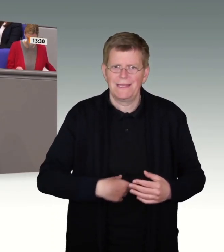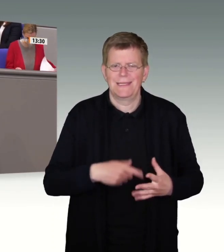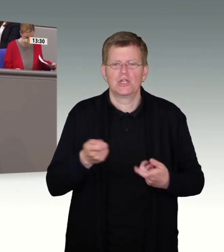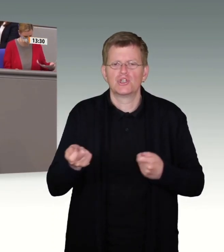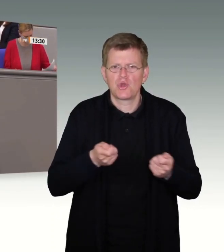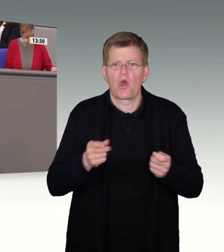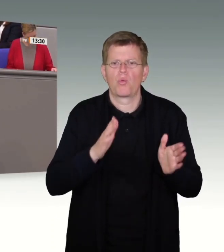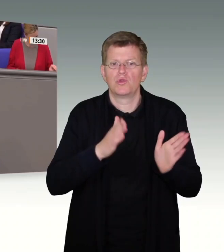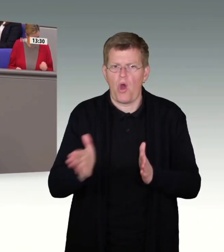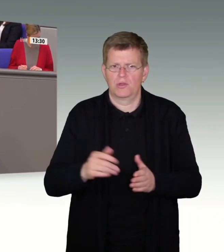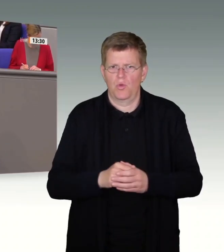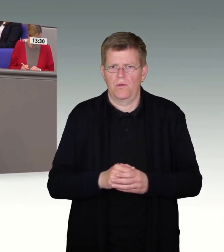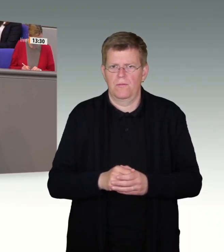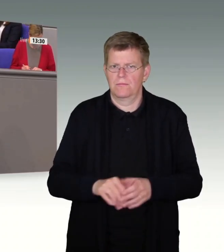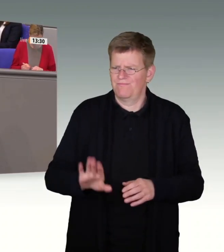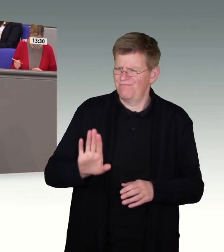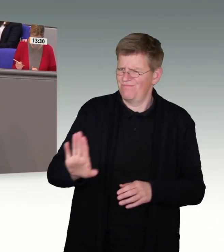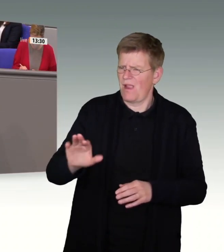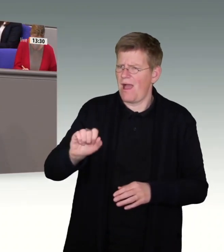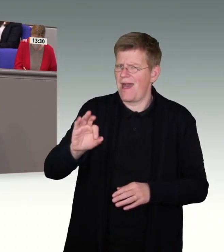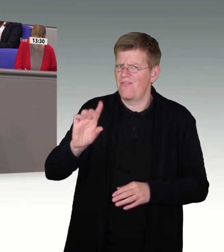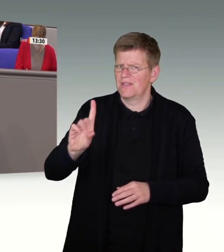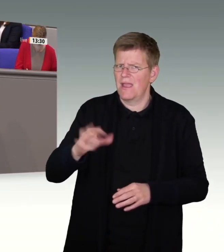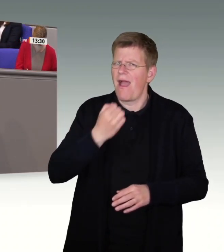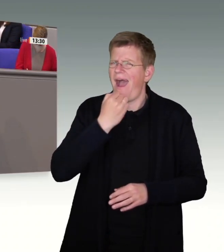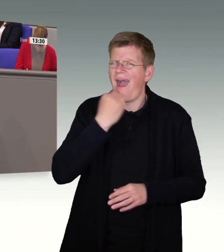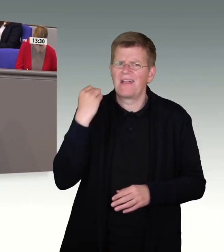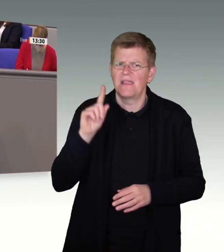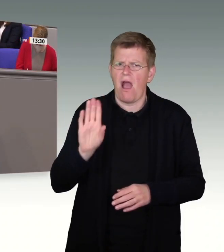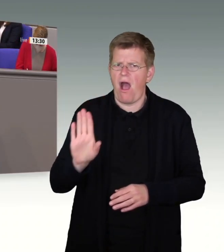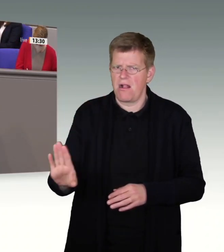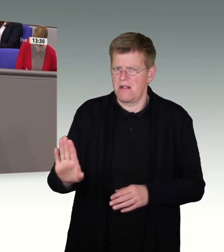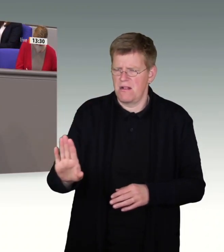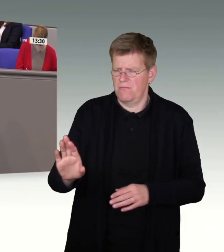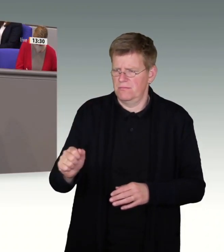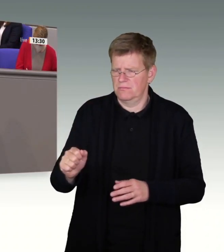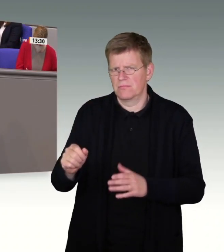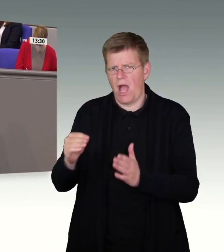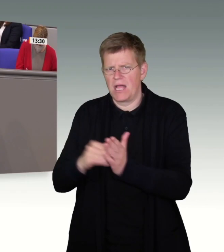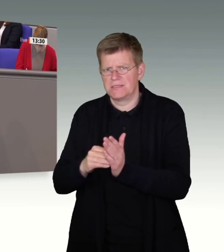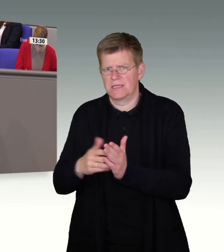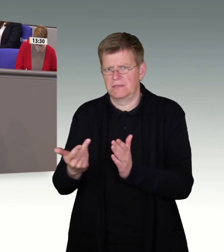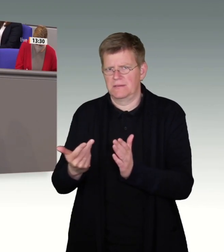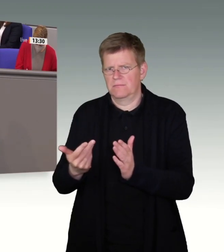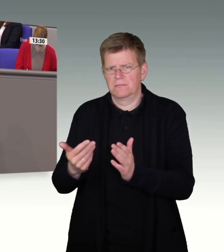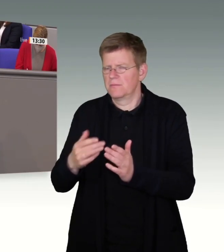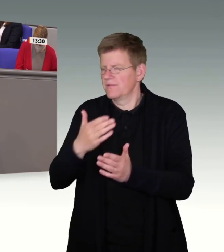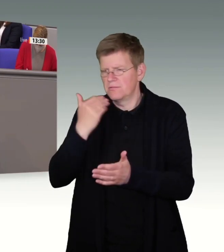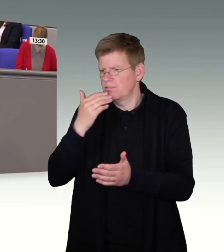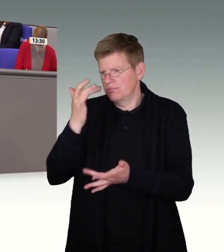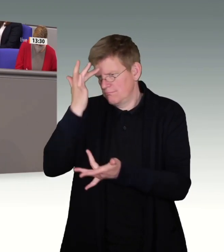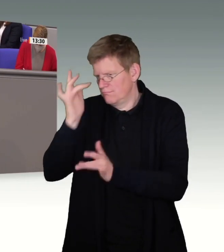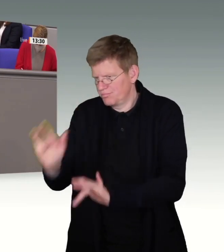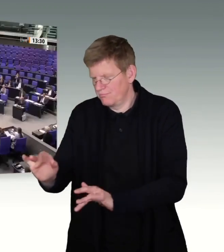unterstützen daher nicht den radikalen Ansatz der AfD. Aber dass hier großer Handlungsbedarf besteht, kann niemand ernsthaft bestreiten.